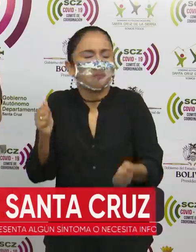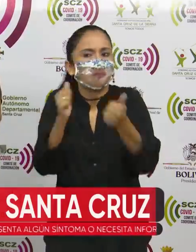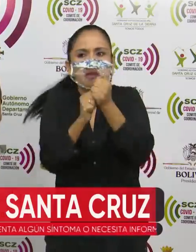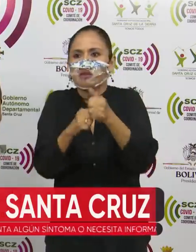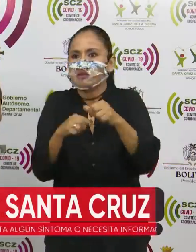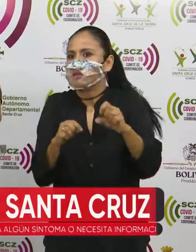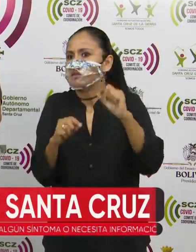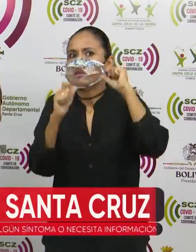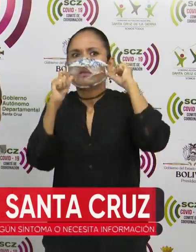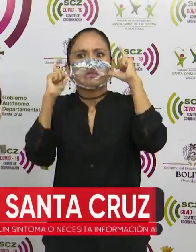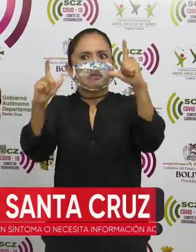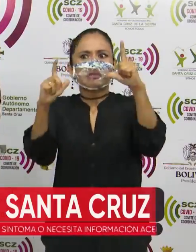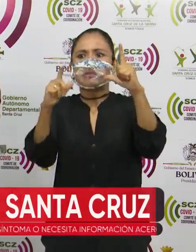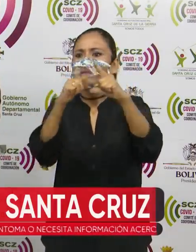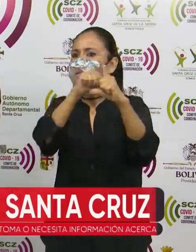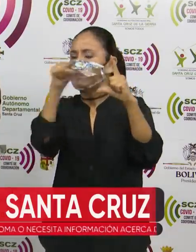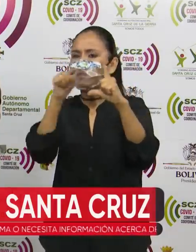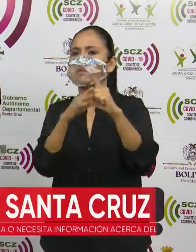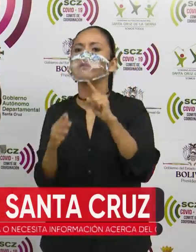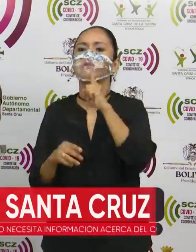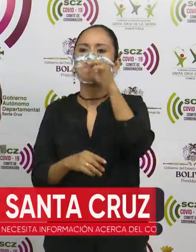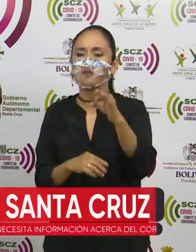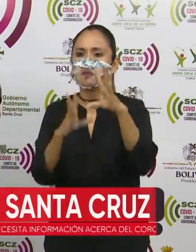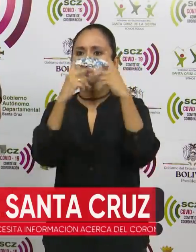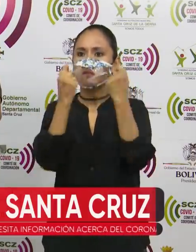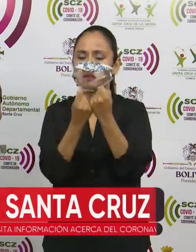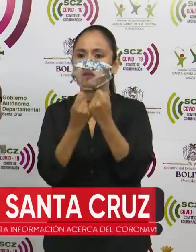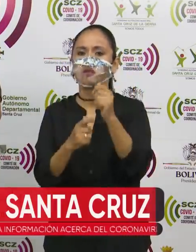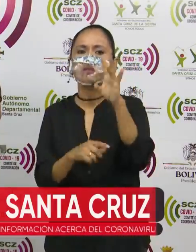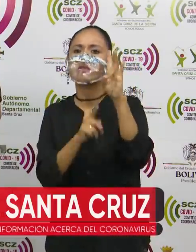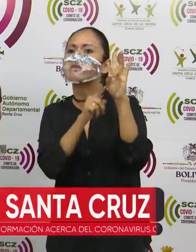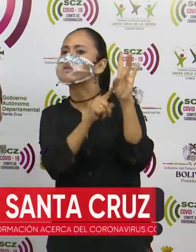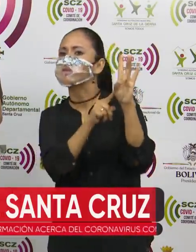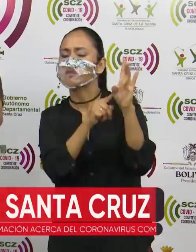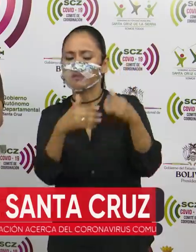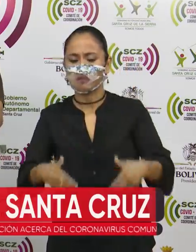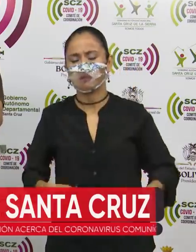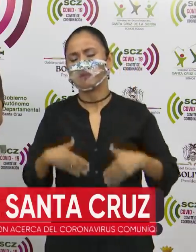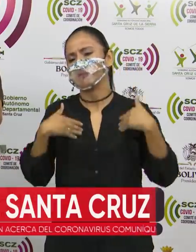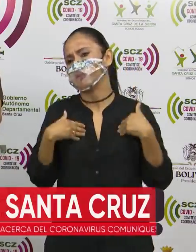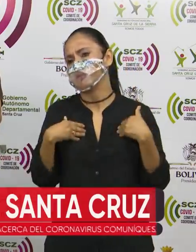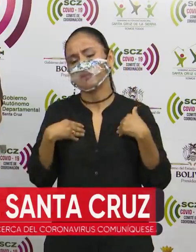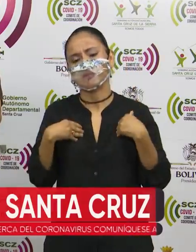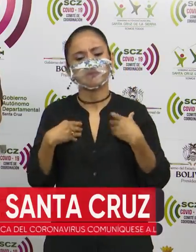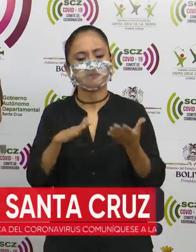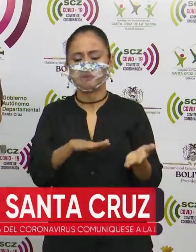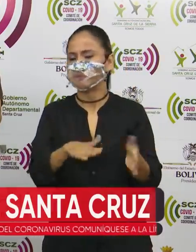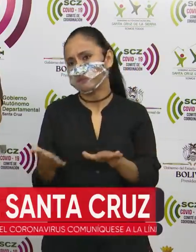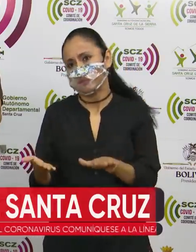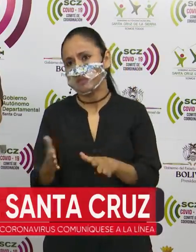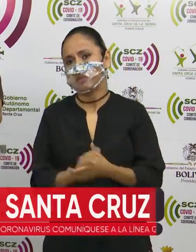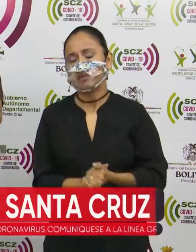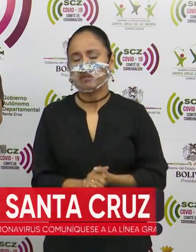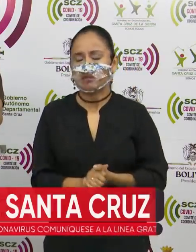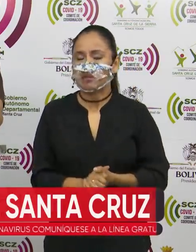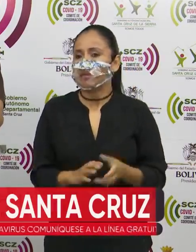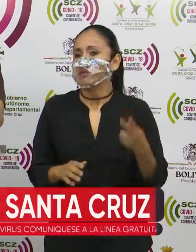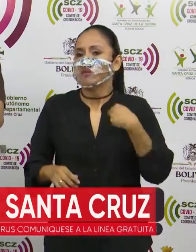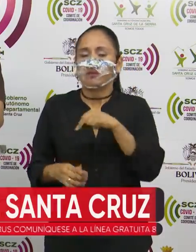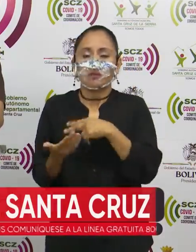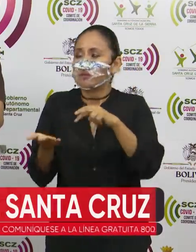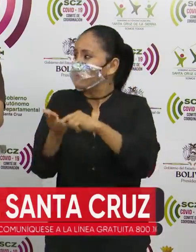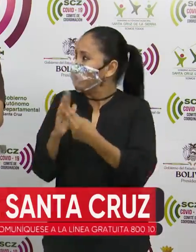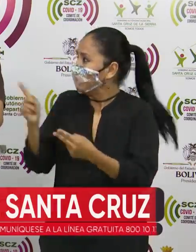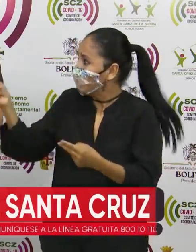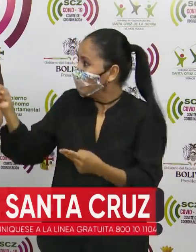de casos confirmados del departamento y 7 vidas que se van. Estamos lejos de tener